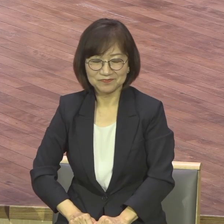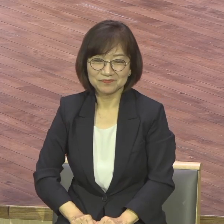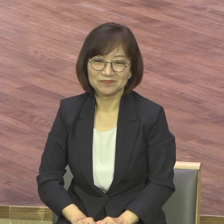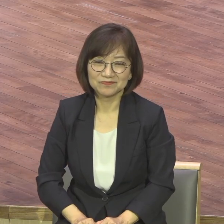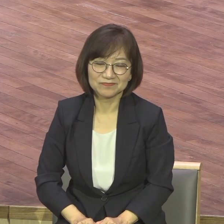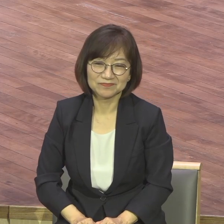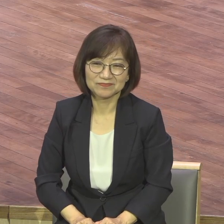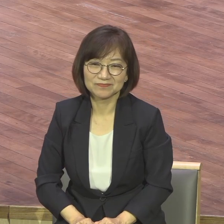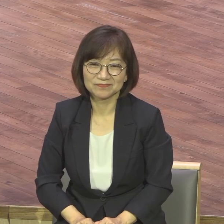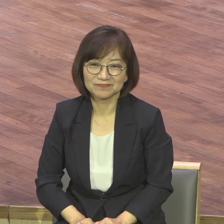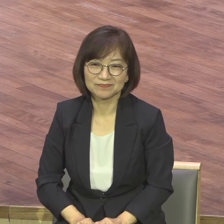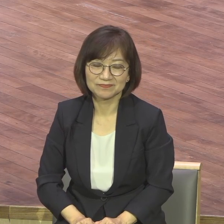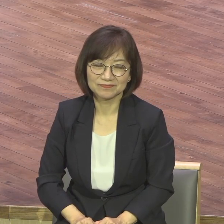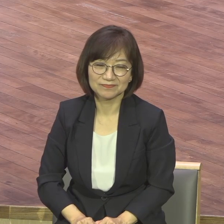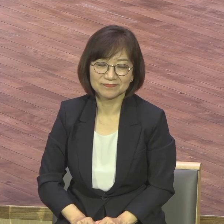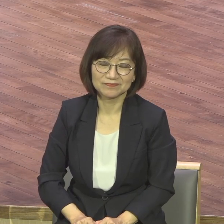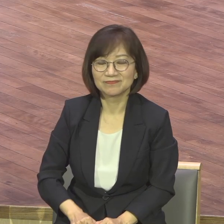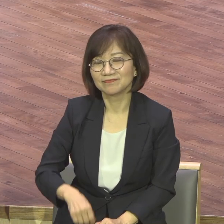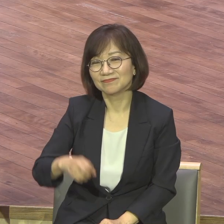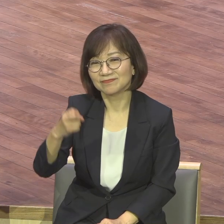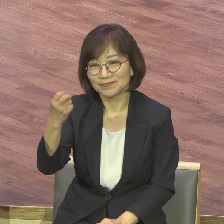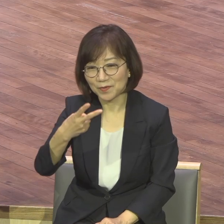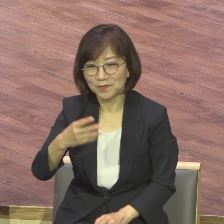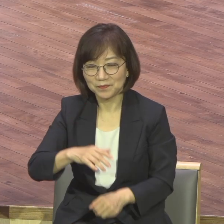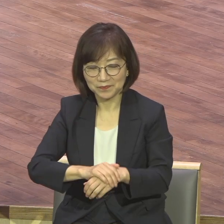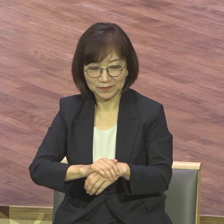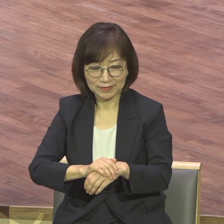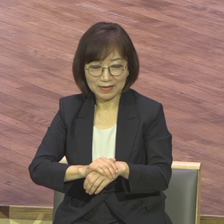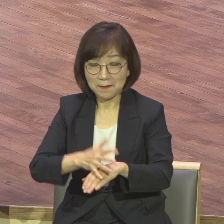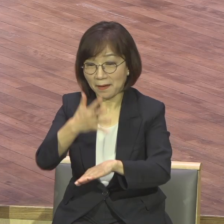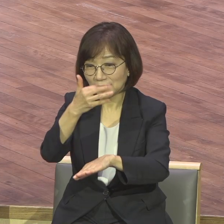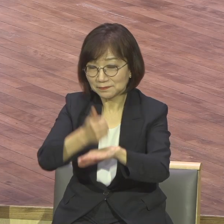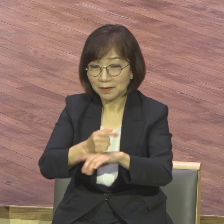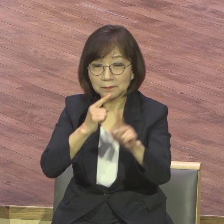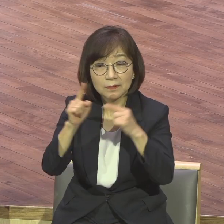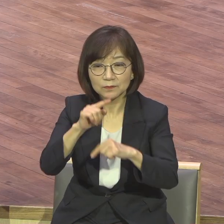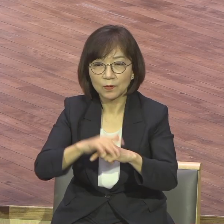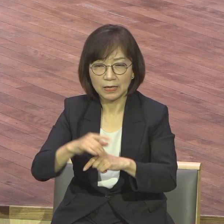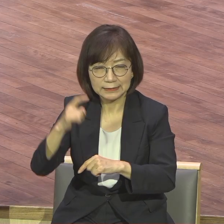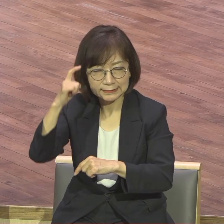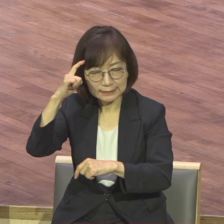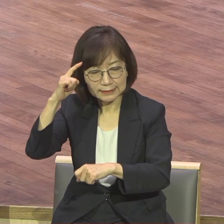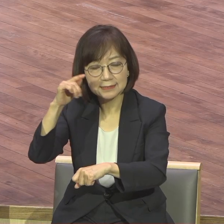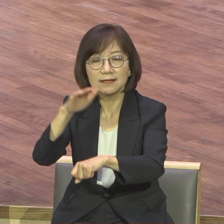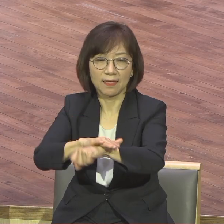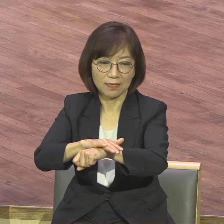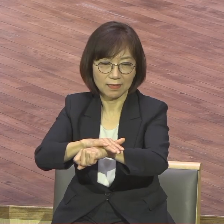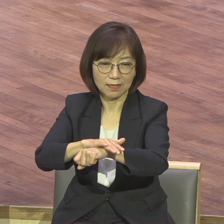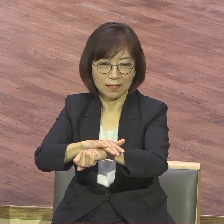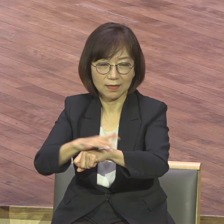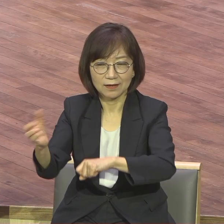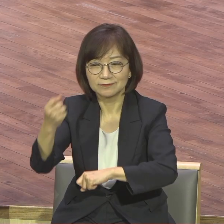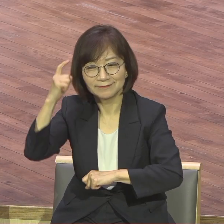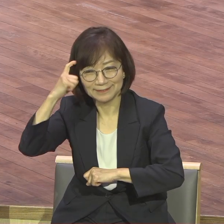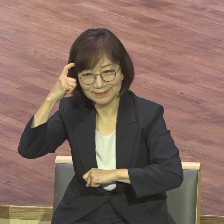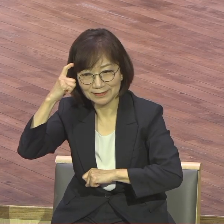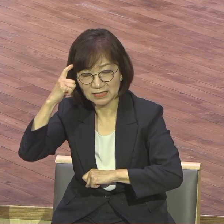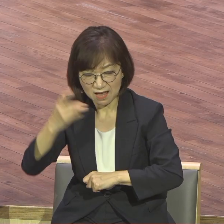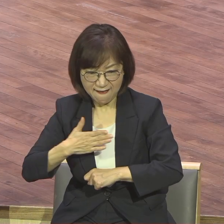그리고 끝부분에 뭐요 지혜롭게 생각하라 지혜롭게 생각하라 감정적으로 생각하지 말고